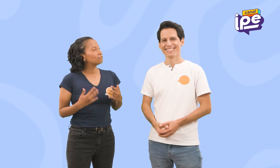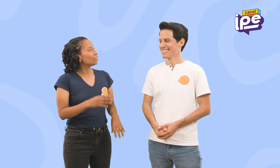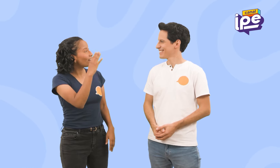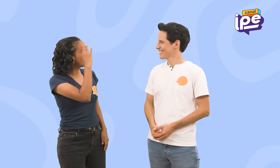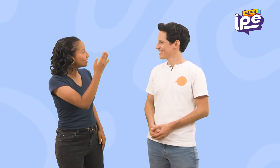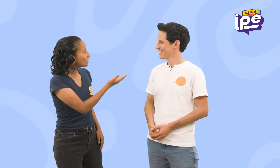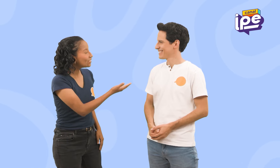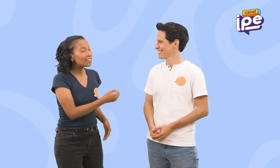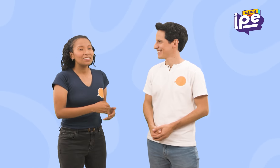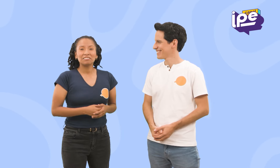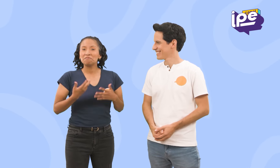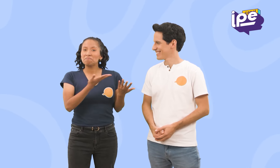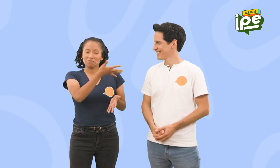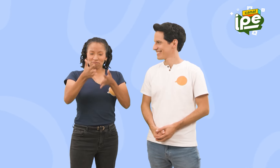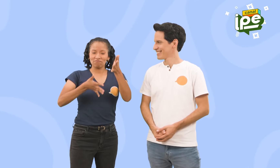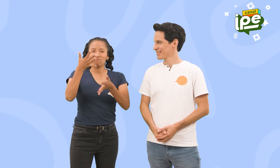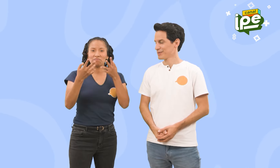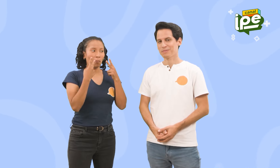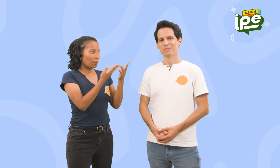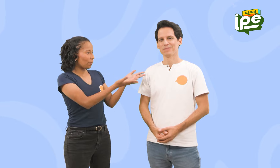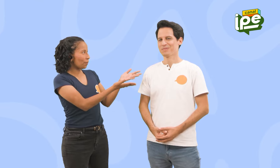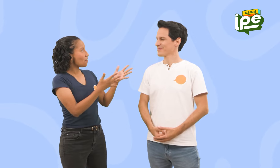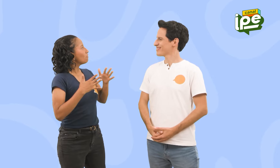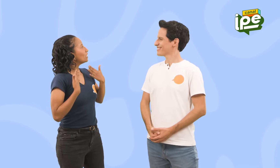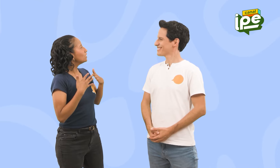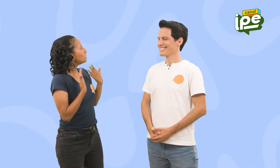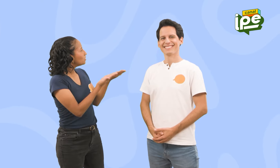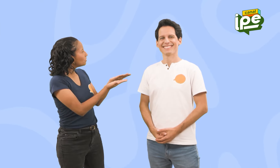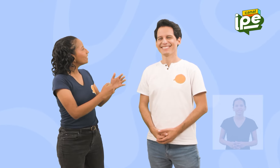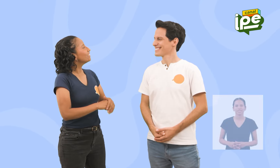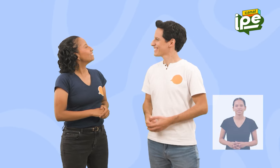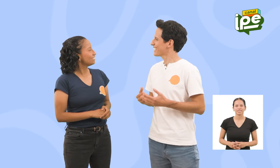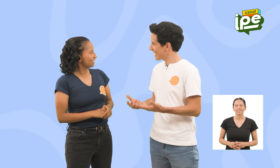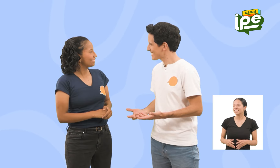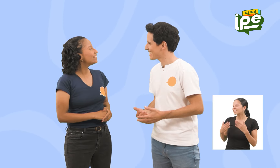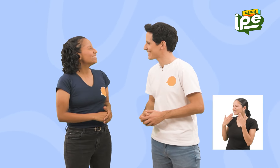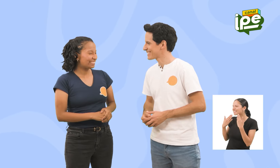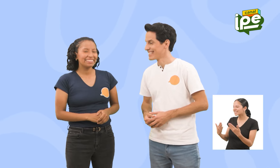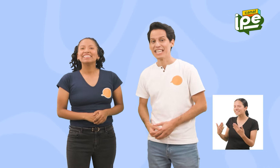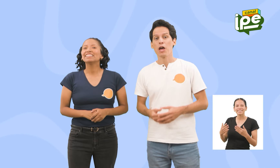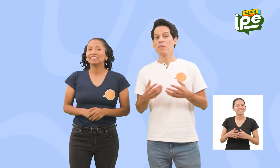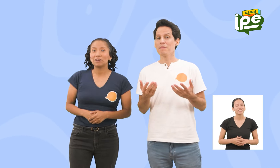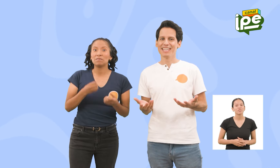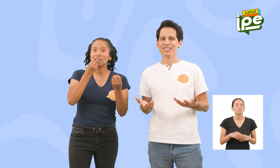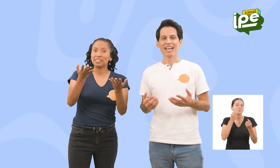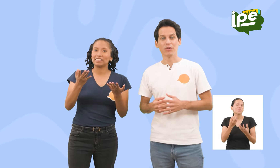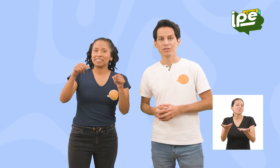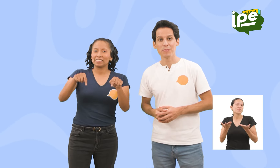¡Hola! Estoy feliz de verte haciendo señas. ¡Gracias! ¡Bienvenidos a nuestro